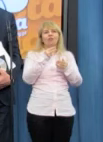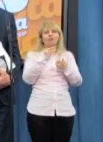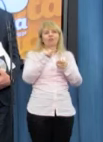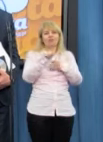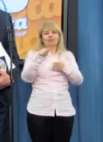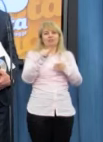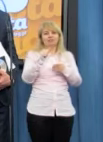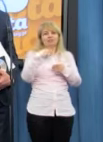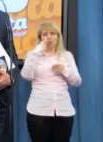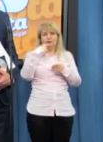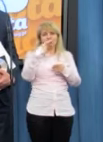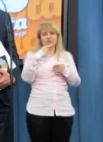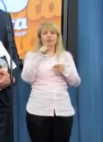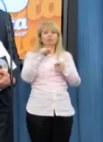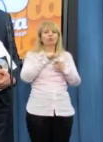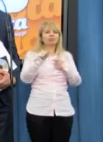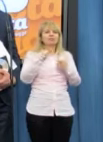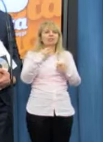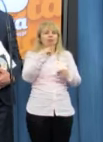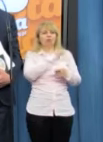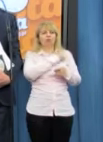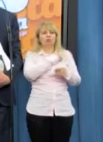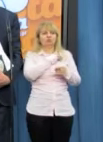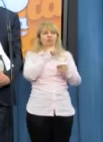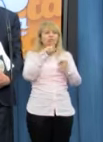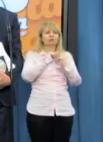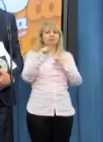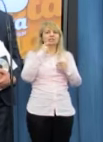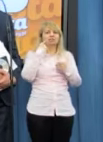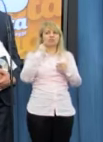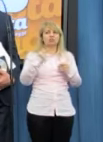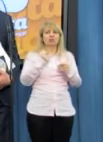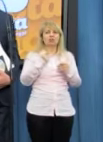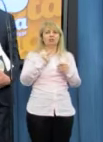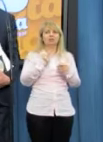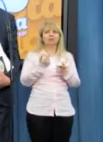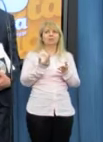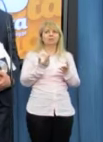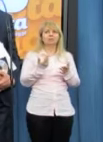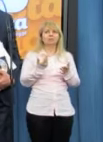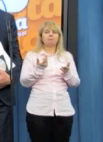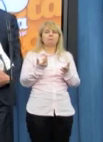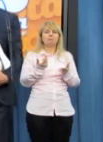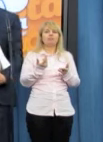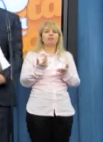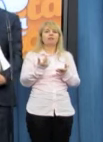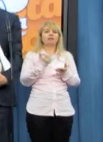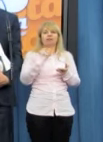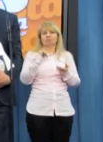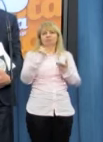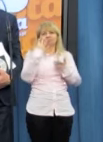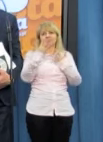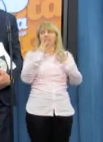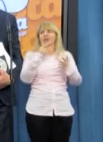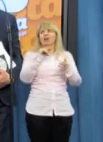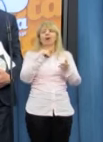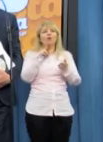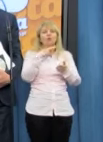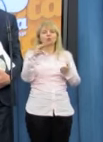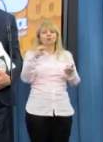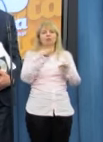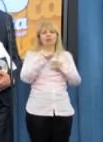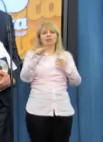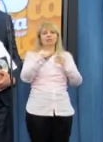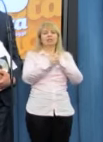nie wiem jak to dookreślić, jakaś sztuczka, jakaś kombinacja alpejska, dzisiaj myślić, która